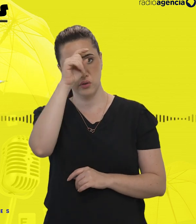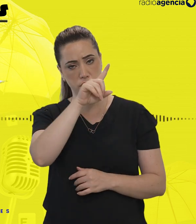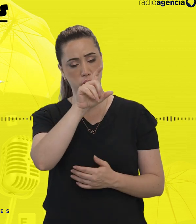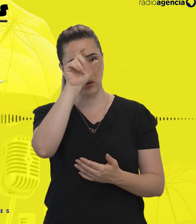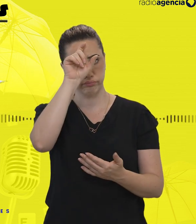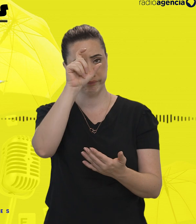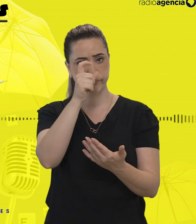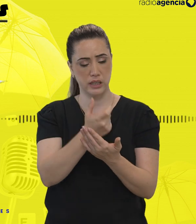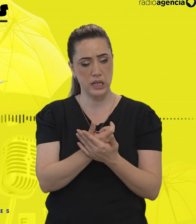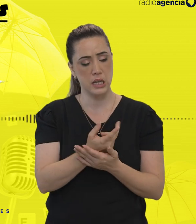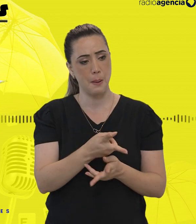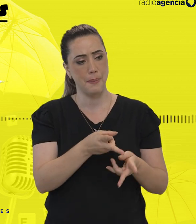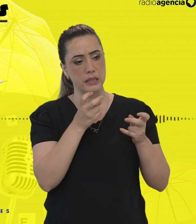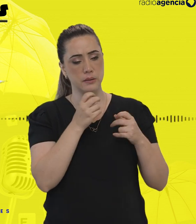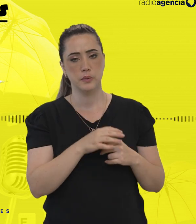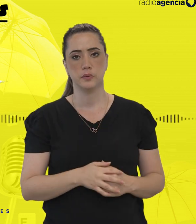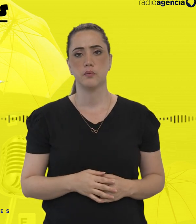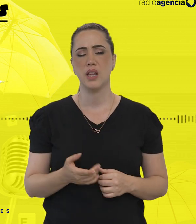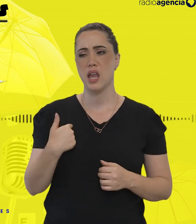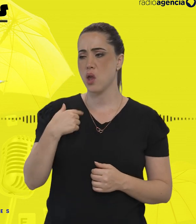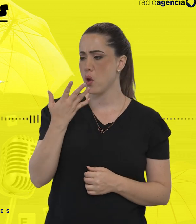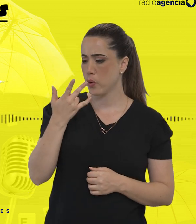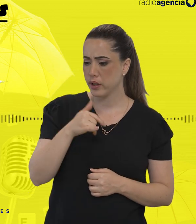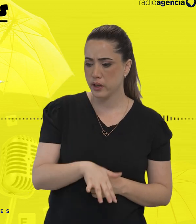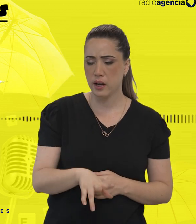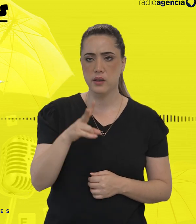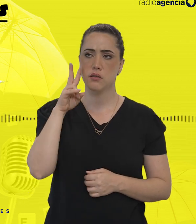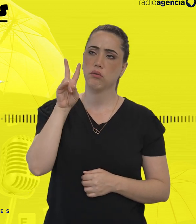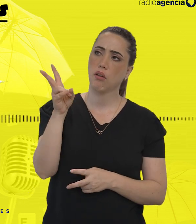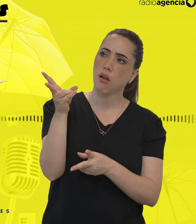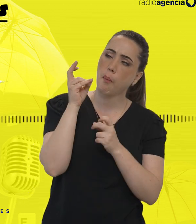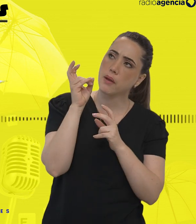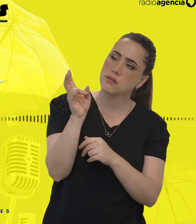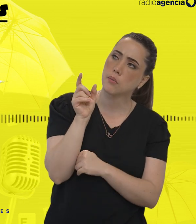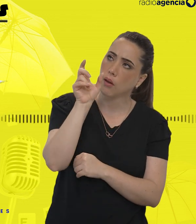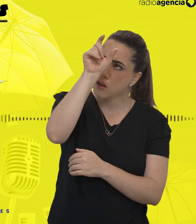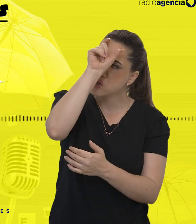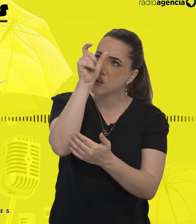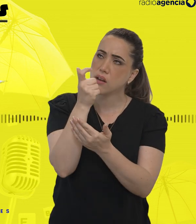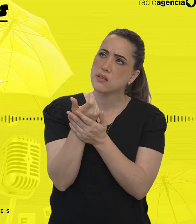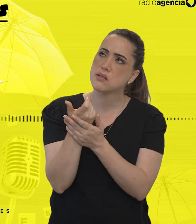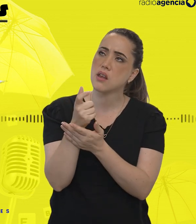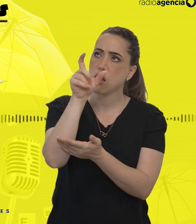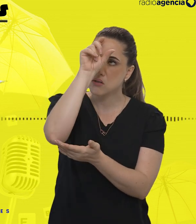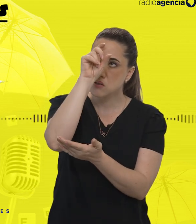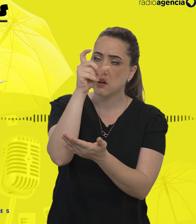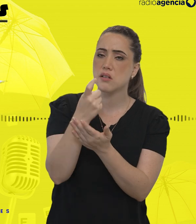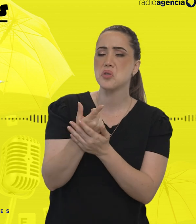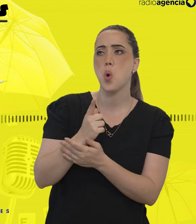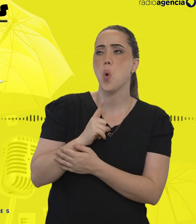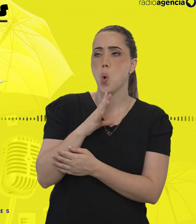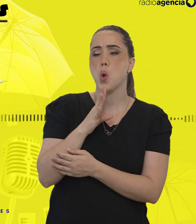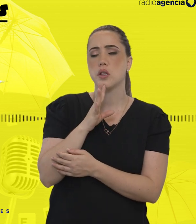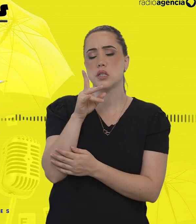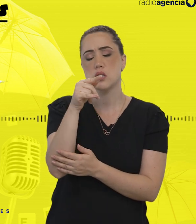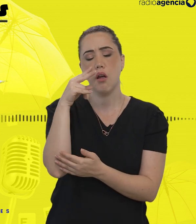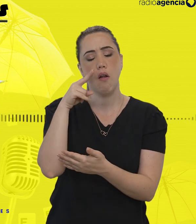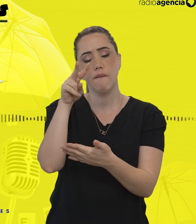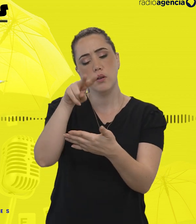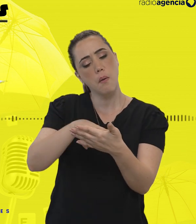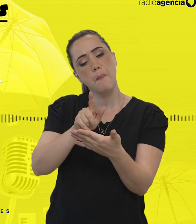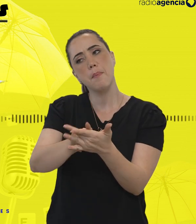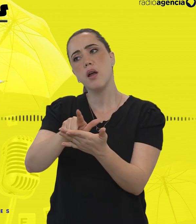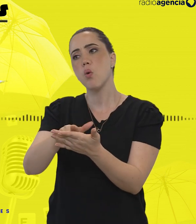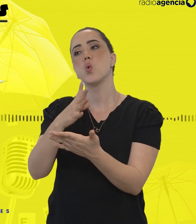tornavam mais evidentes. Então, desde muito menina, ouvia falar sobre dislexia. Então, todos os materiais eu tinha acesso. Então, ficou